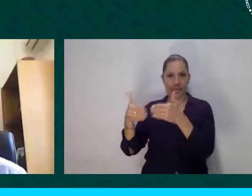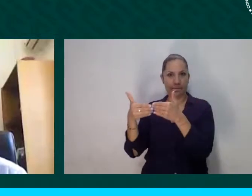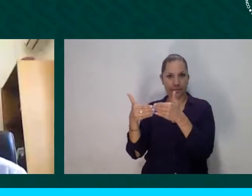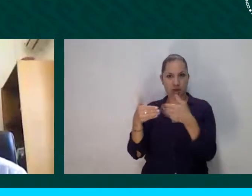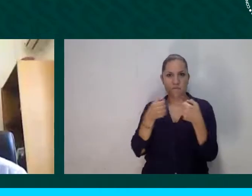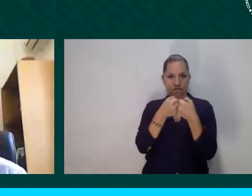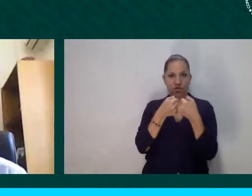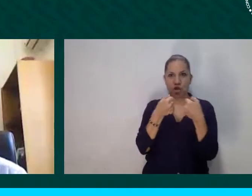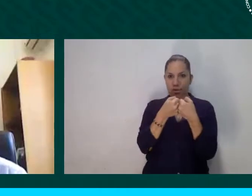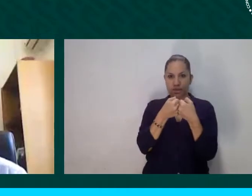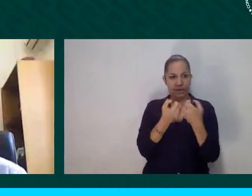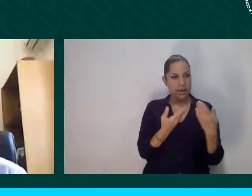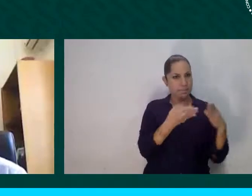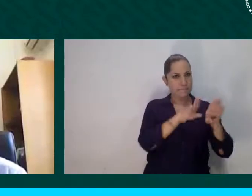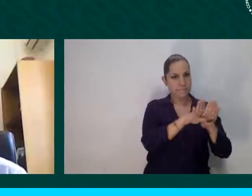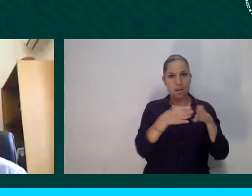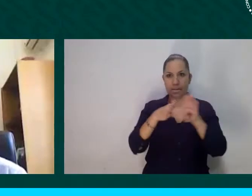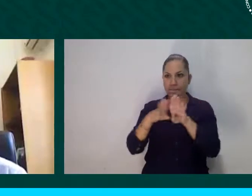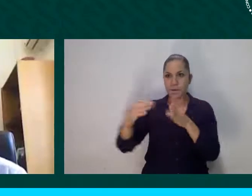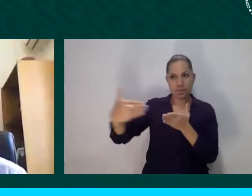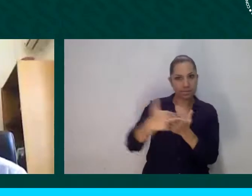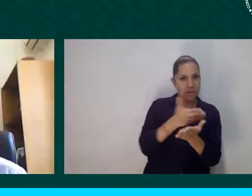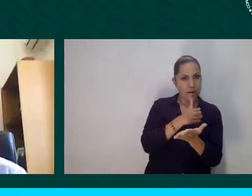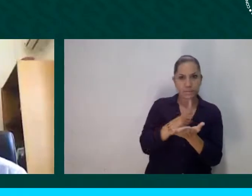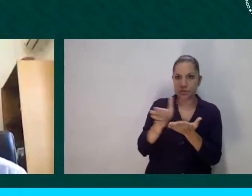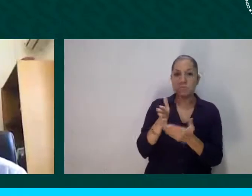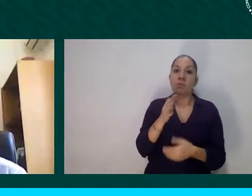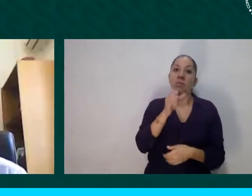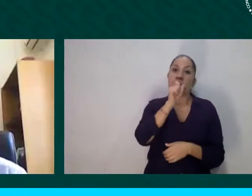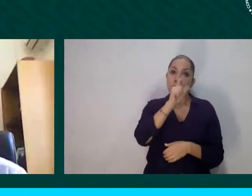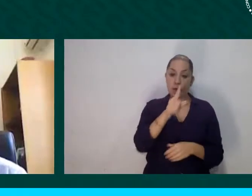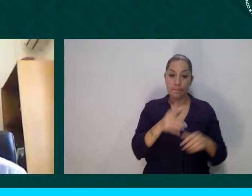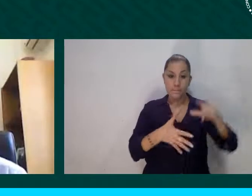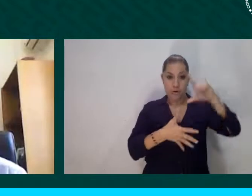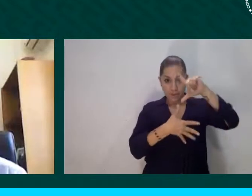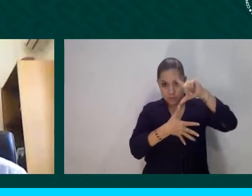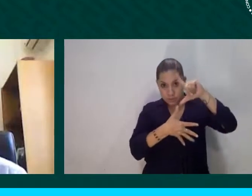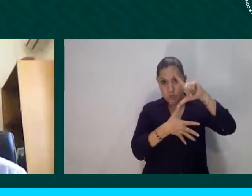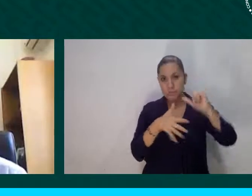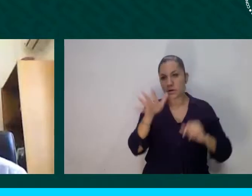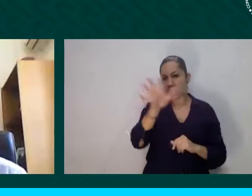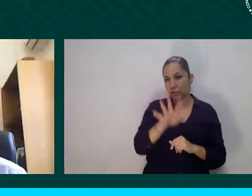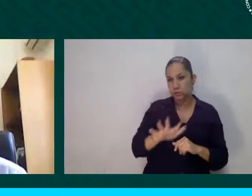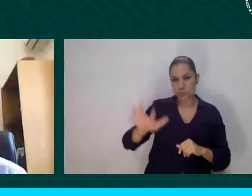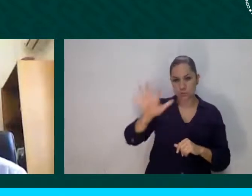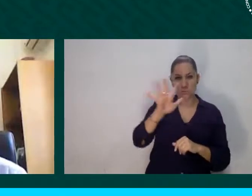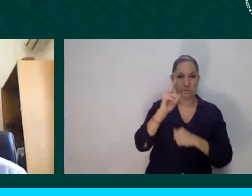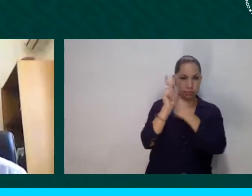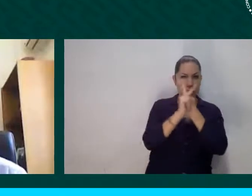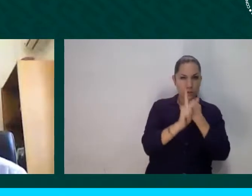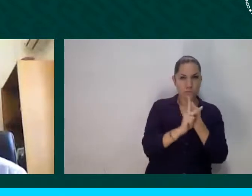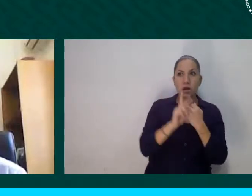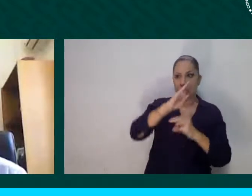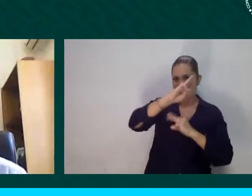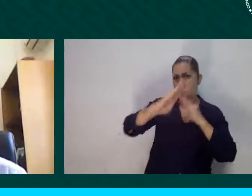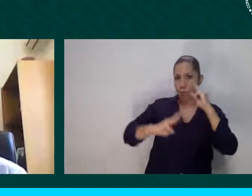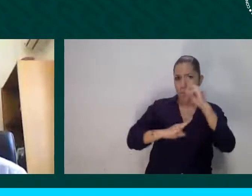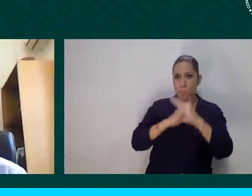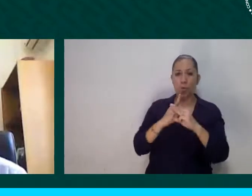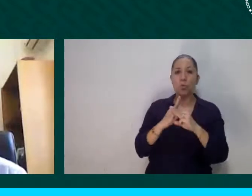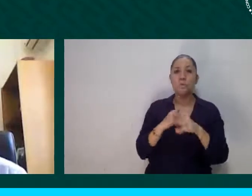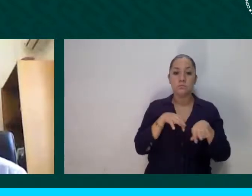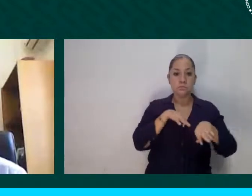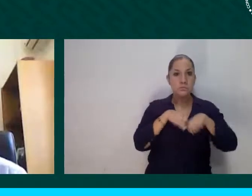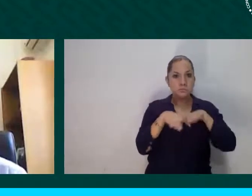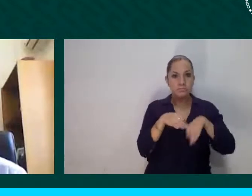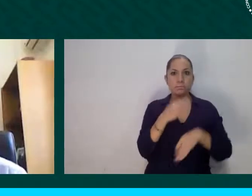regional y a nivel mundial. Se dieron situaciones masivas de retornos en